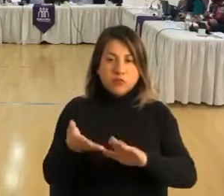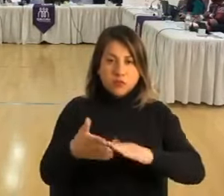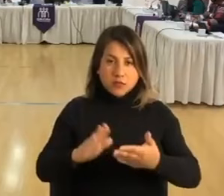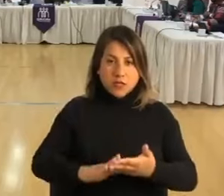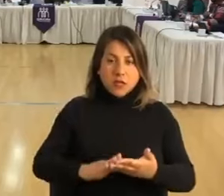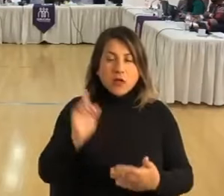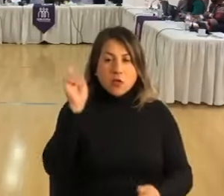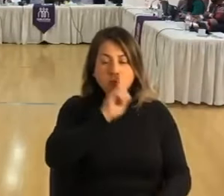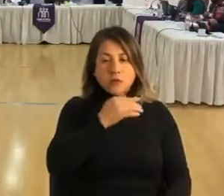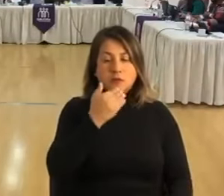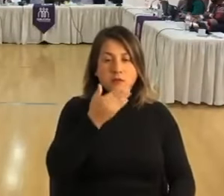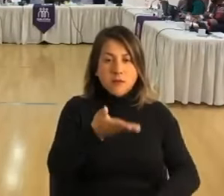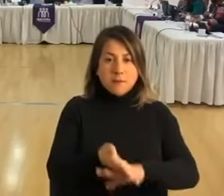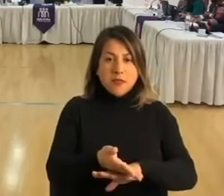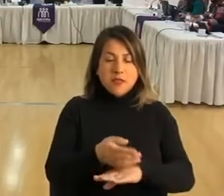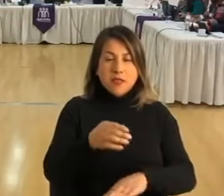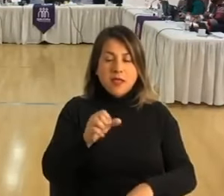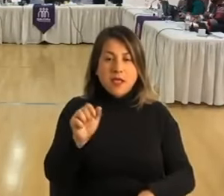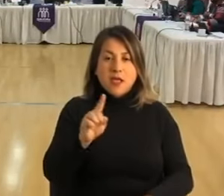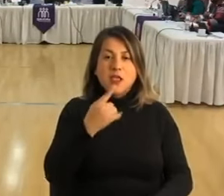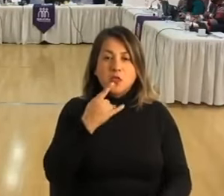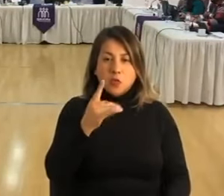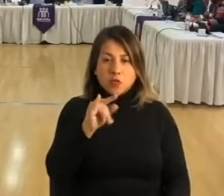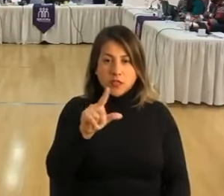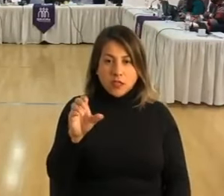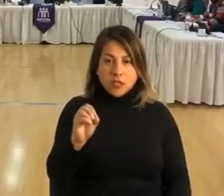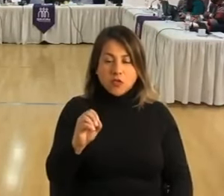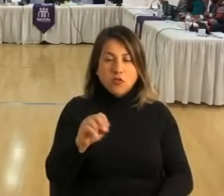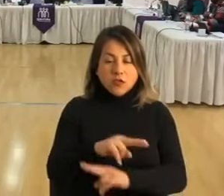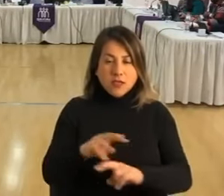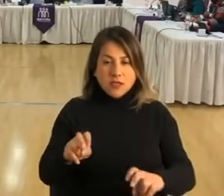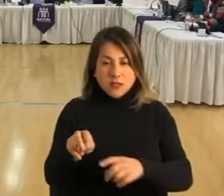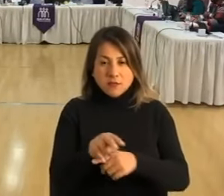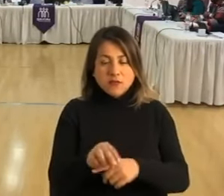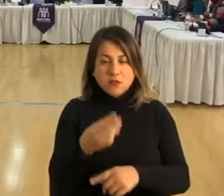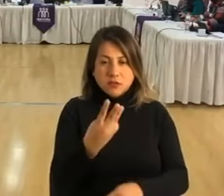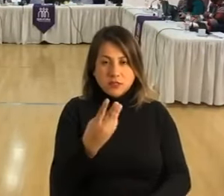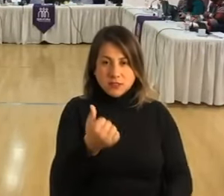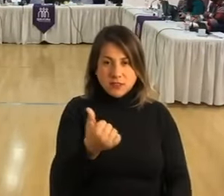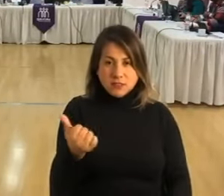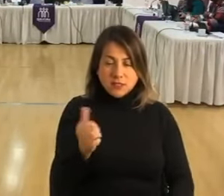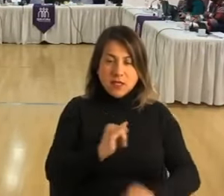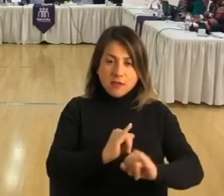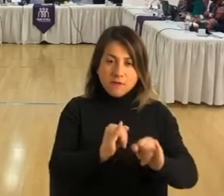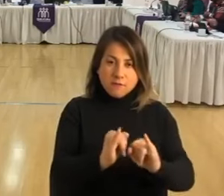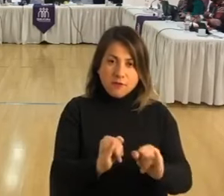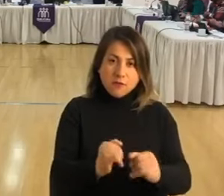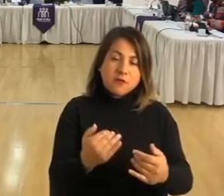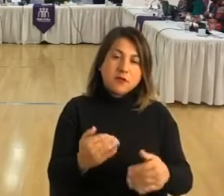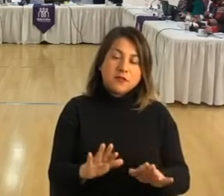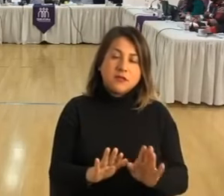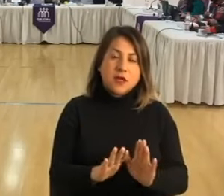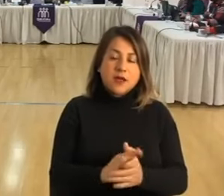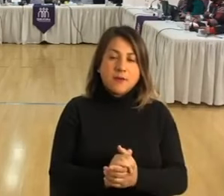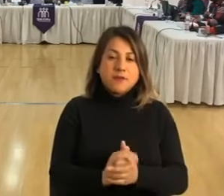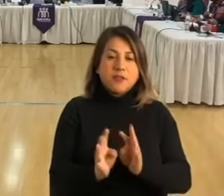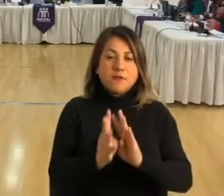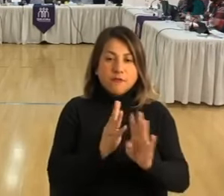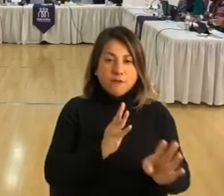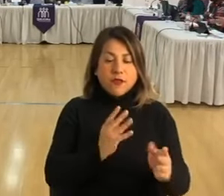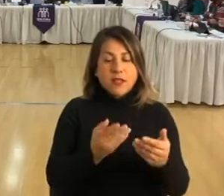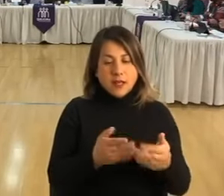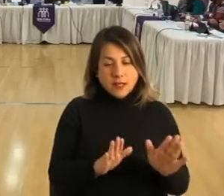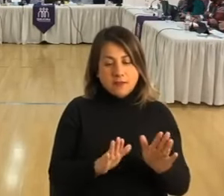Y por último, ha solicitado el consejero Miguel Estudillo, un oficio de la dirección de inspección número 6.6, informe que cada vez que se instalan las ferias